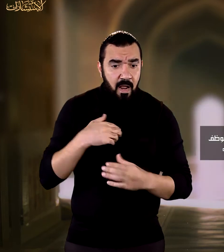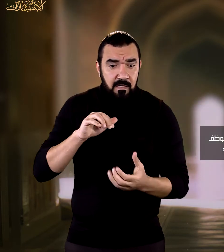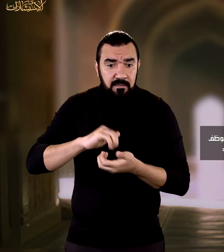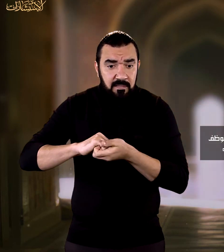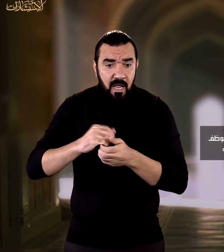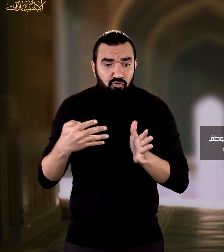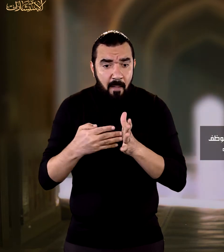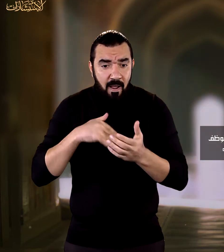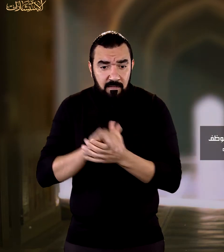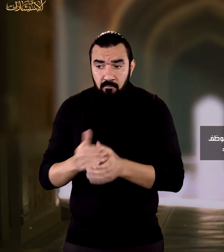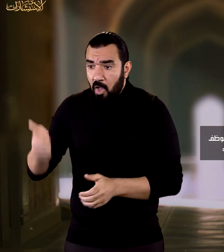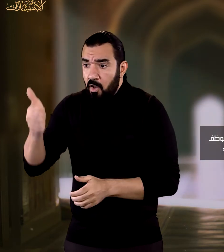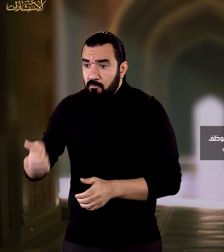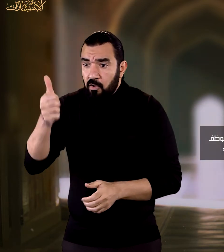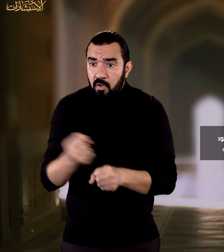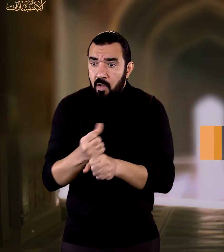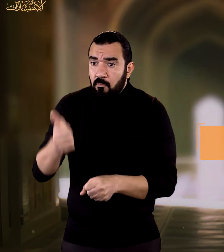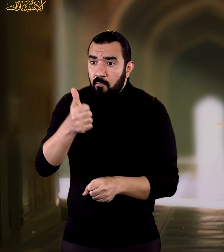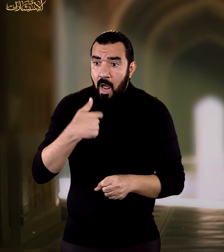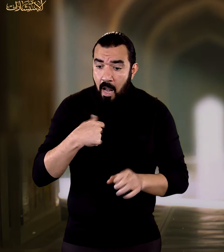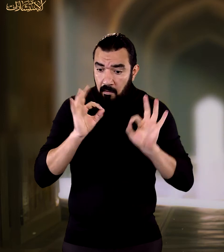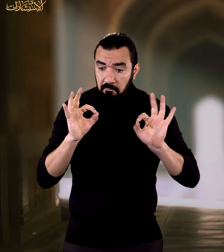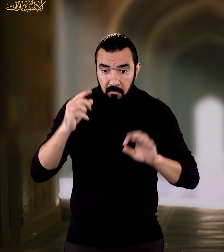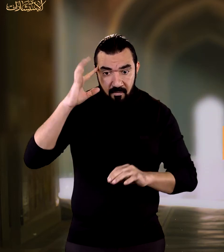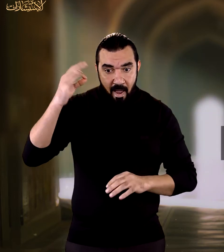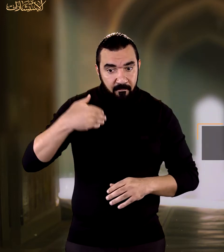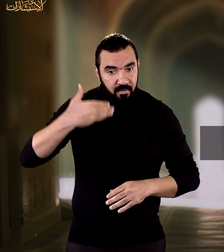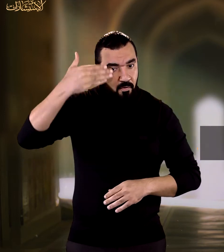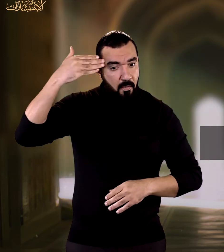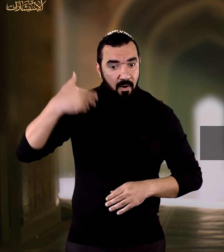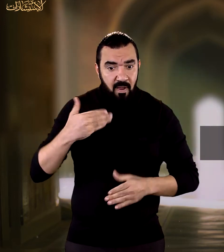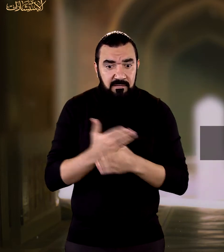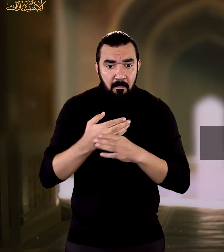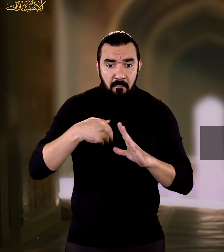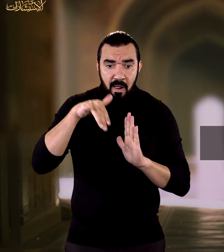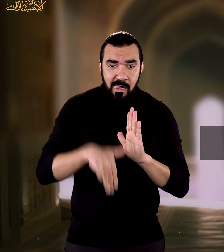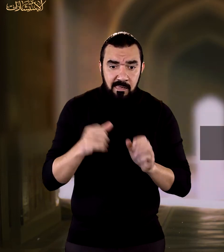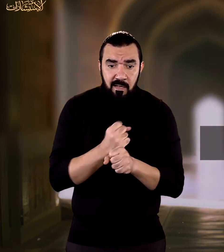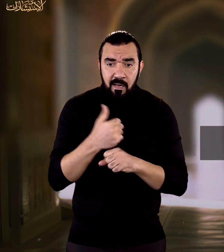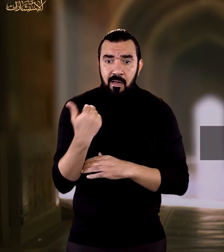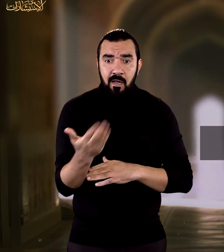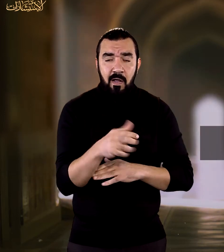على الوظيفة وأنا لا ينقصني شيء فما السبب وما الحل